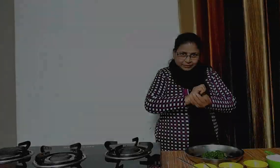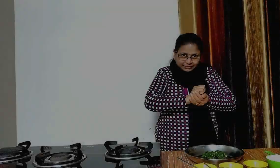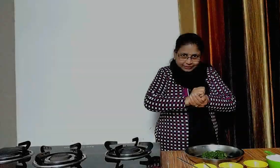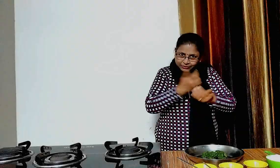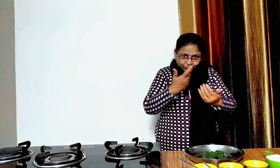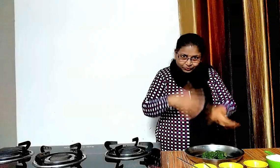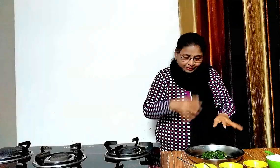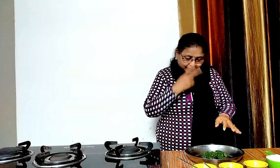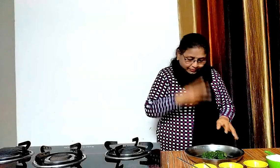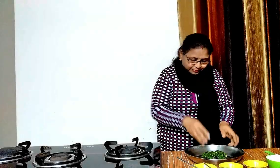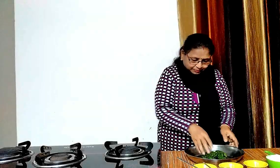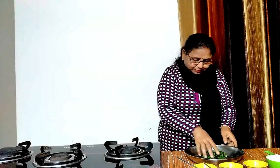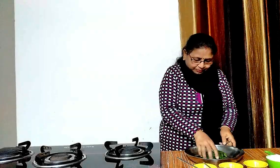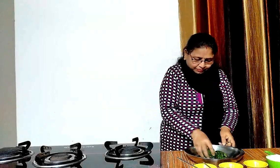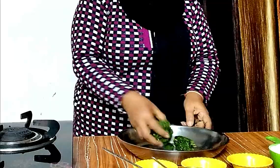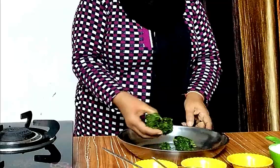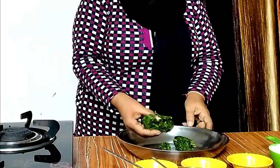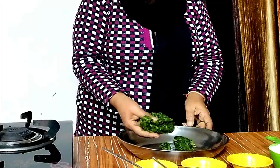देखिए इसका सारा पानी निकल चुका है